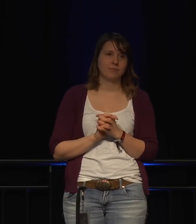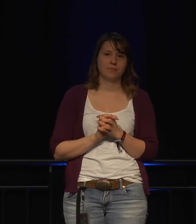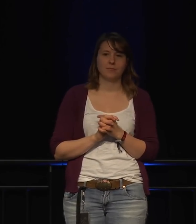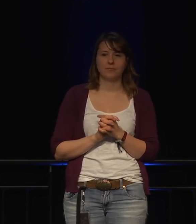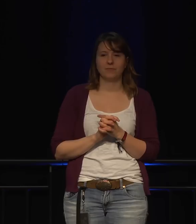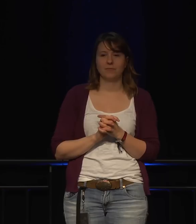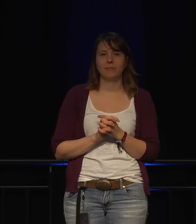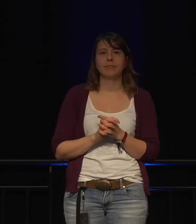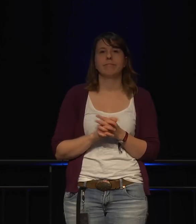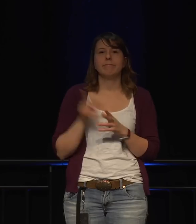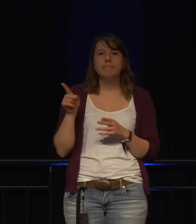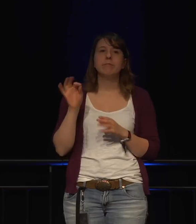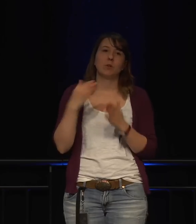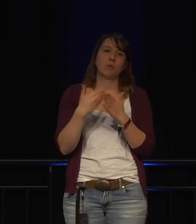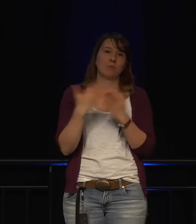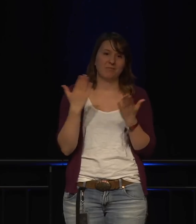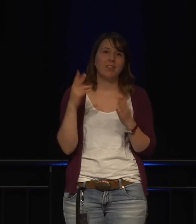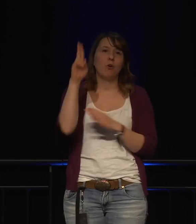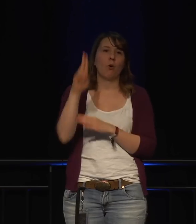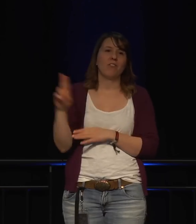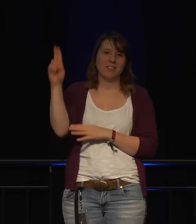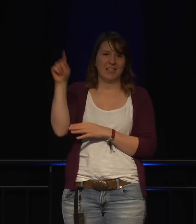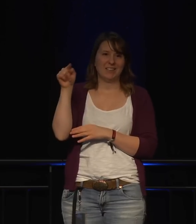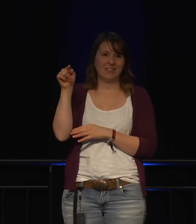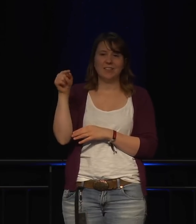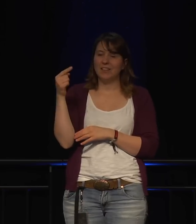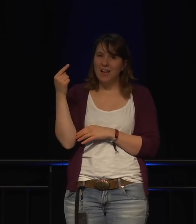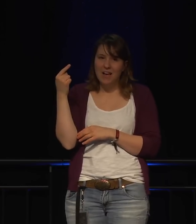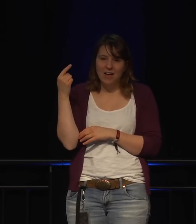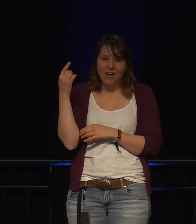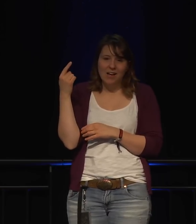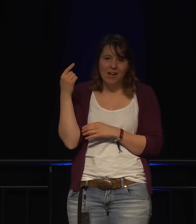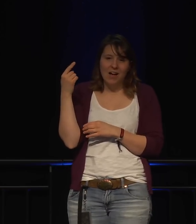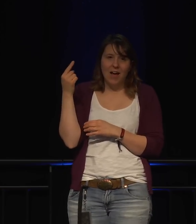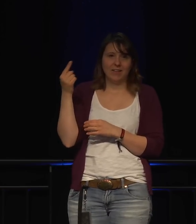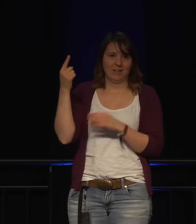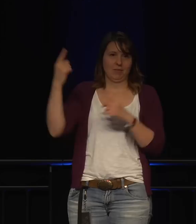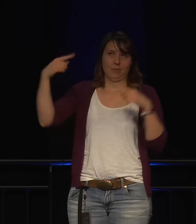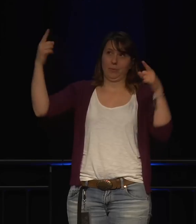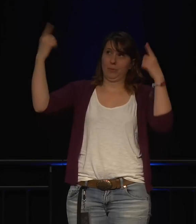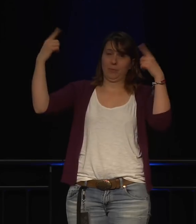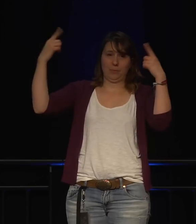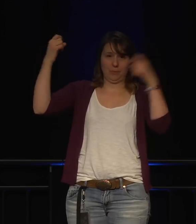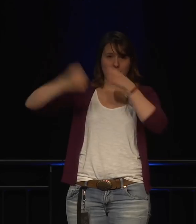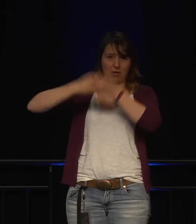eine Universität, die bei ihren eigenen Verkaufsmaschinen angegriffen wurde und ihren Smart bulbs.